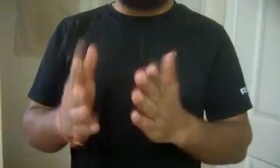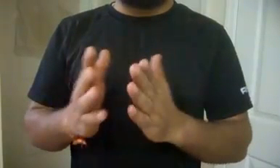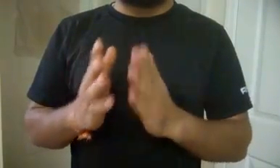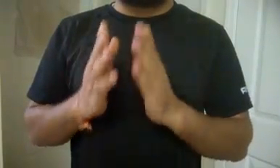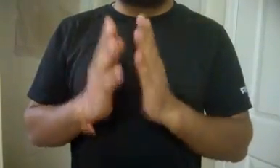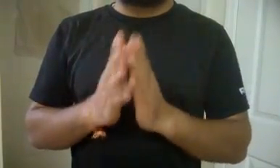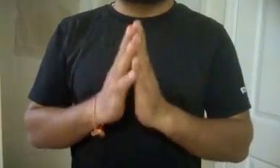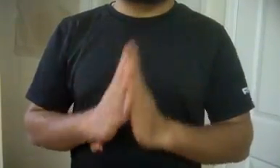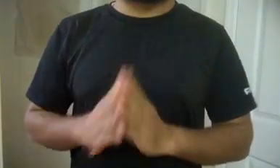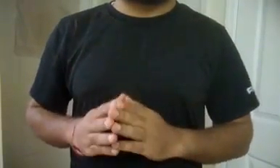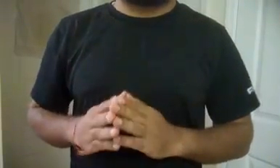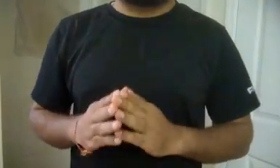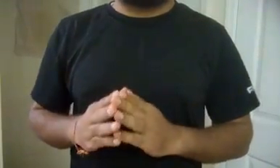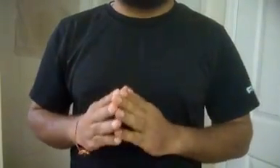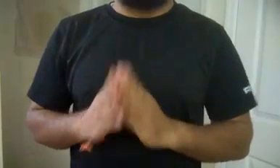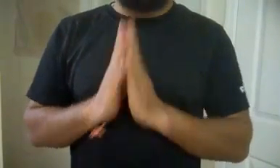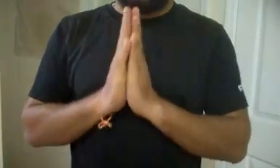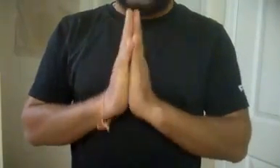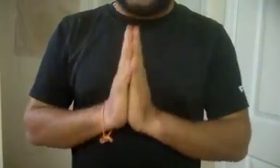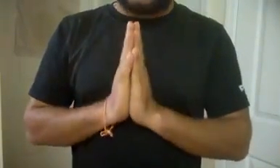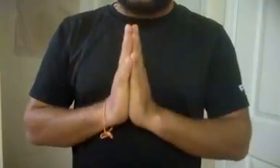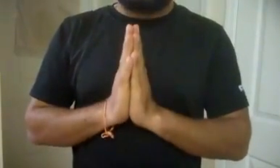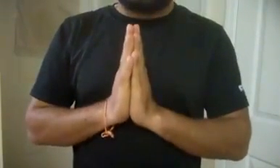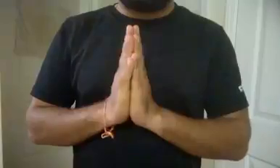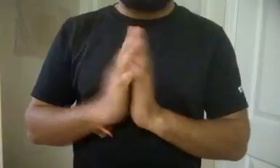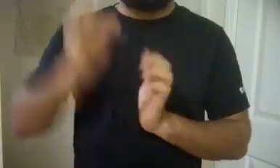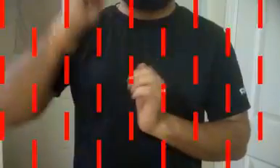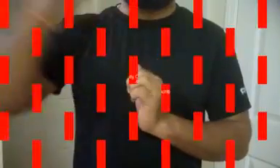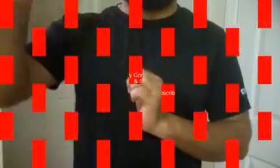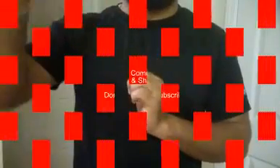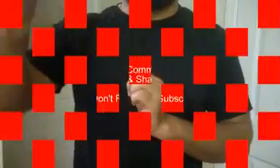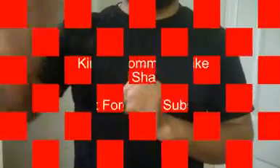वो इसकी सच्चाई जान सकें, धन्यवाद, जय हैं